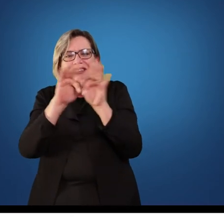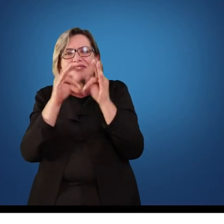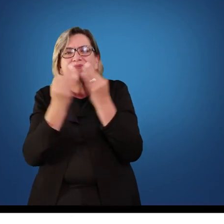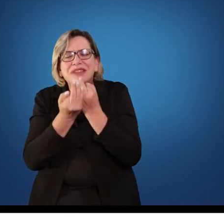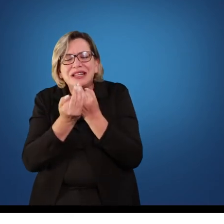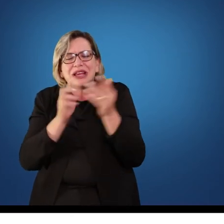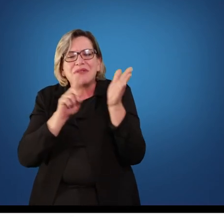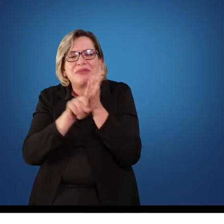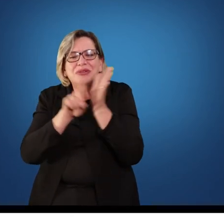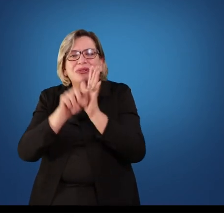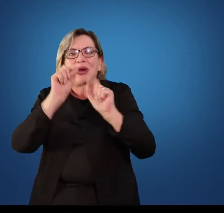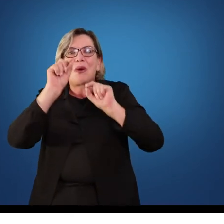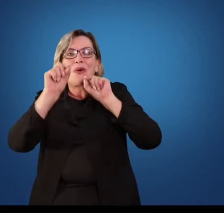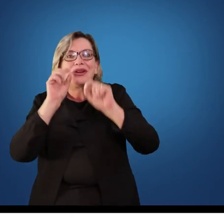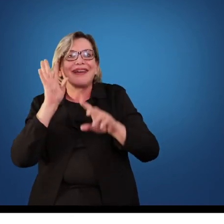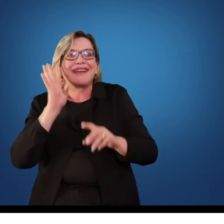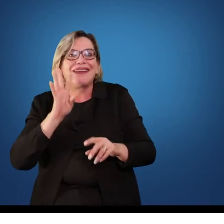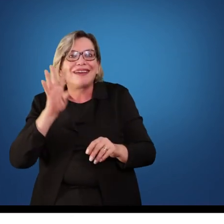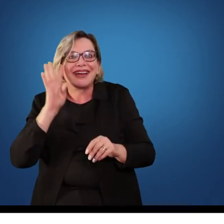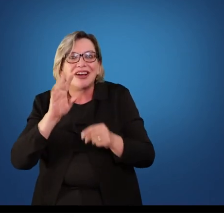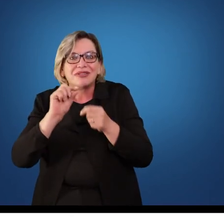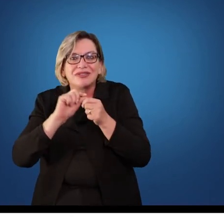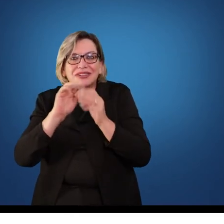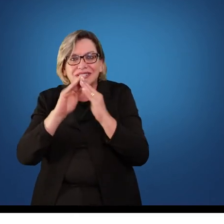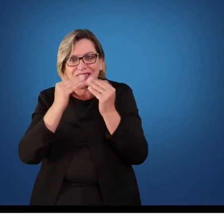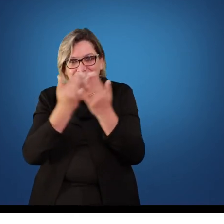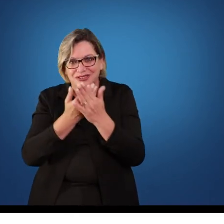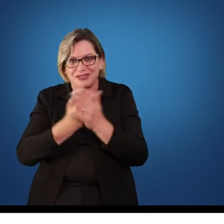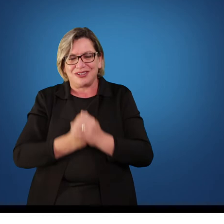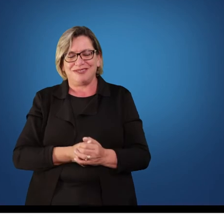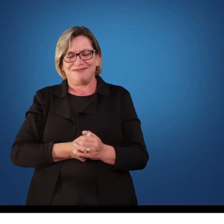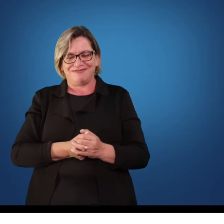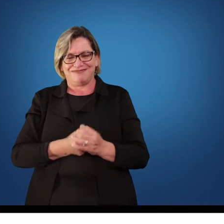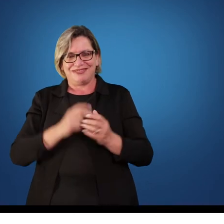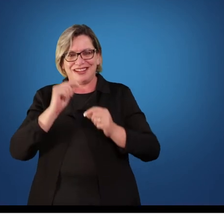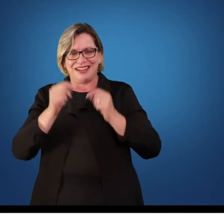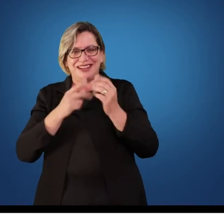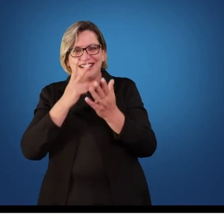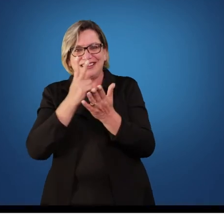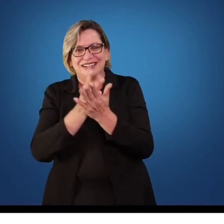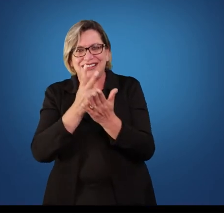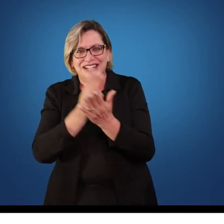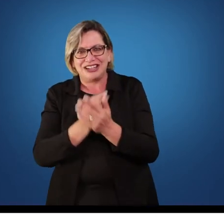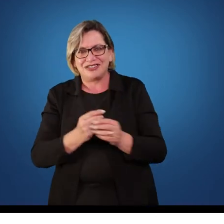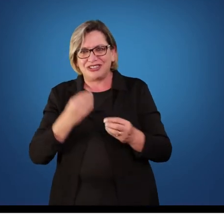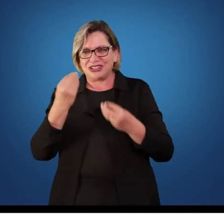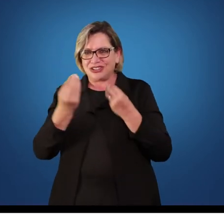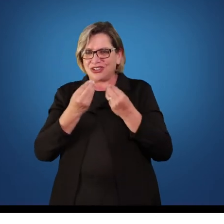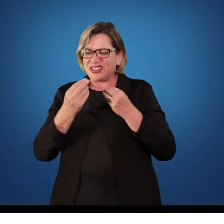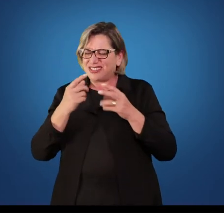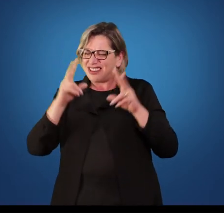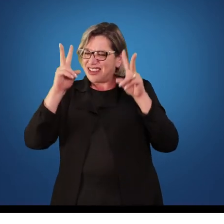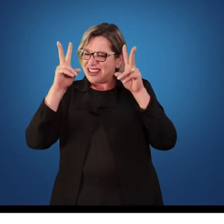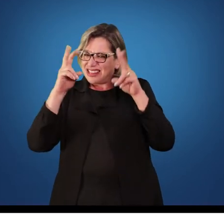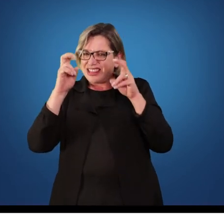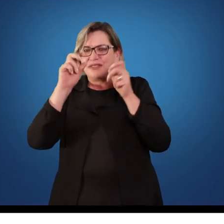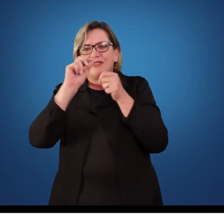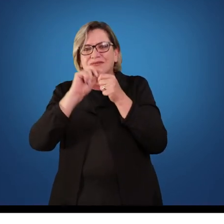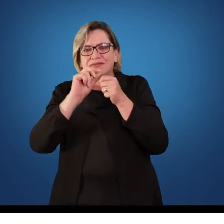Aquele aluno que me traz sugestão, eu já digo para ele, a aula é sua. Quando nós formos trabalhar este conteúdo, uma semana a aula é